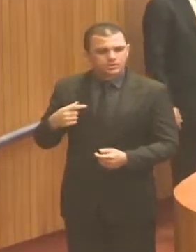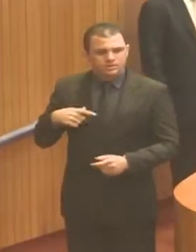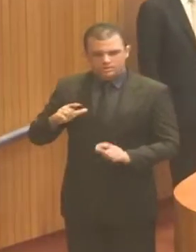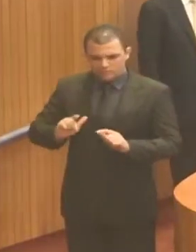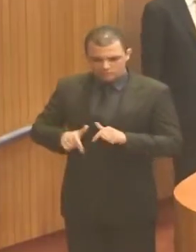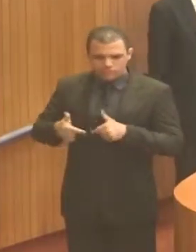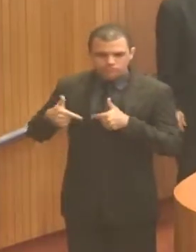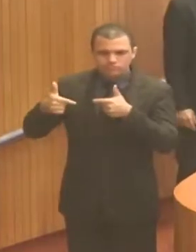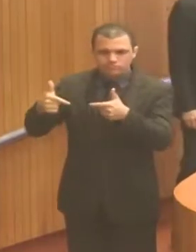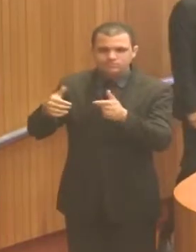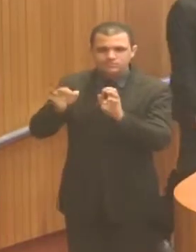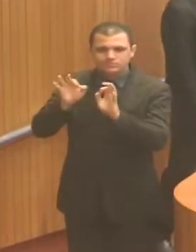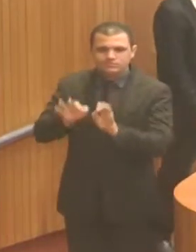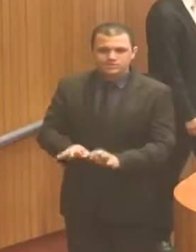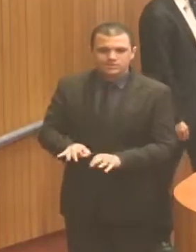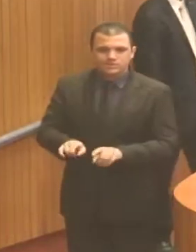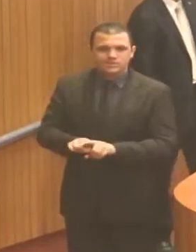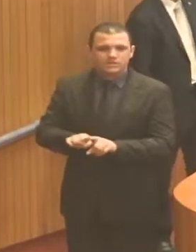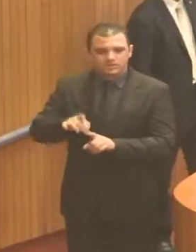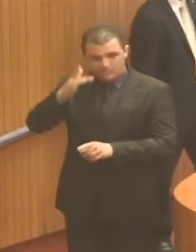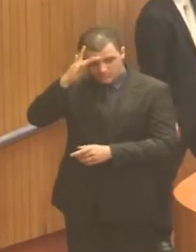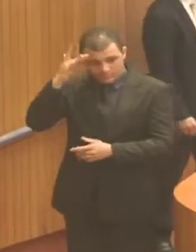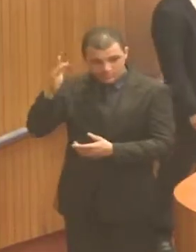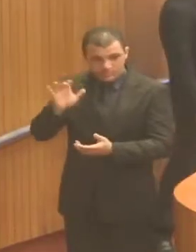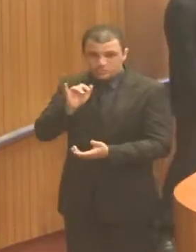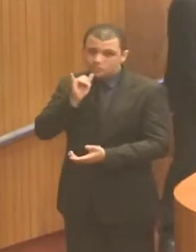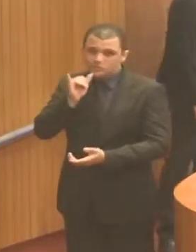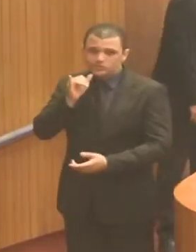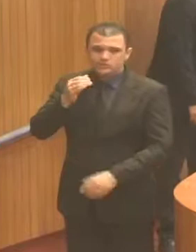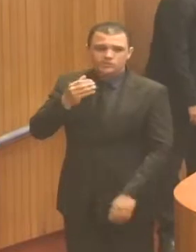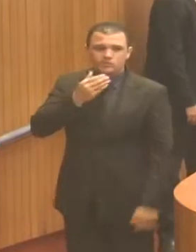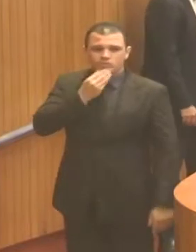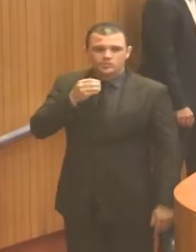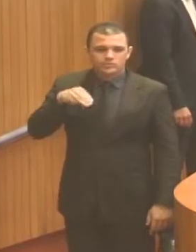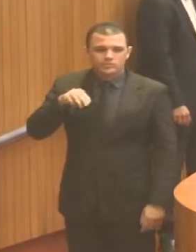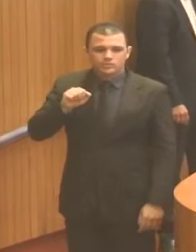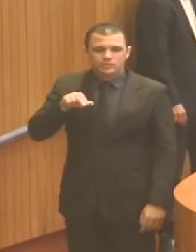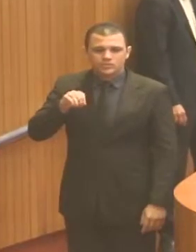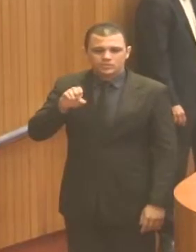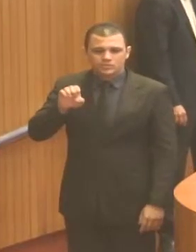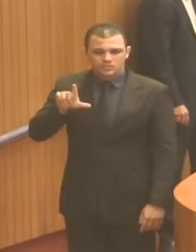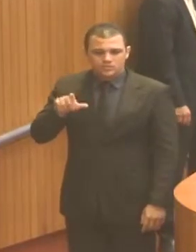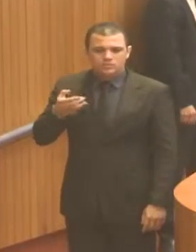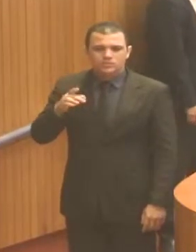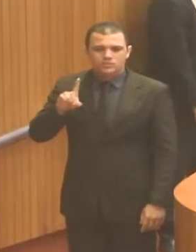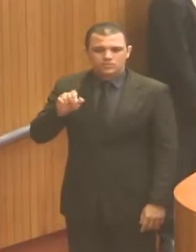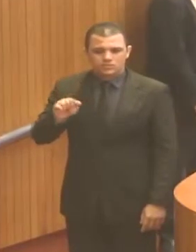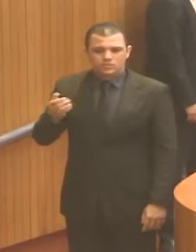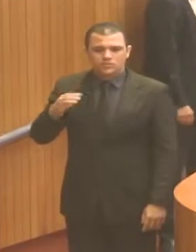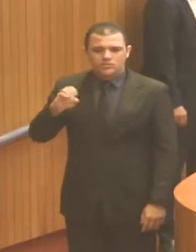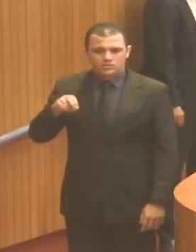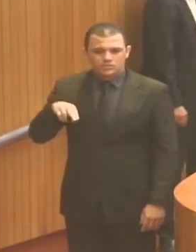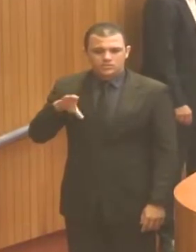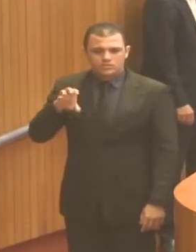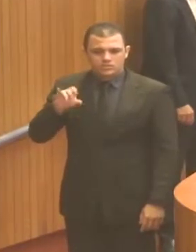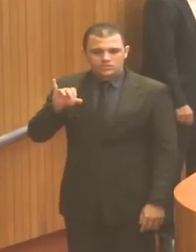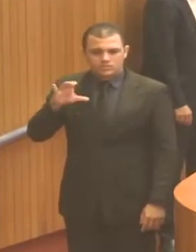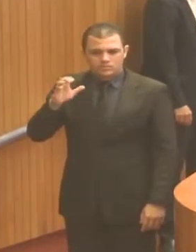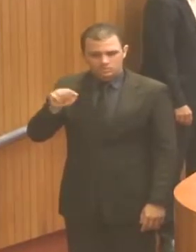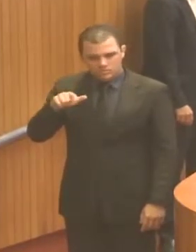de pessoas como Manuel da Conceição, de pessoas como Maria Aragão,